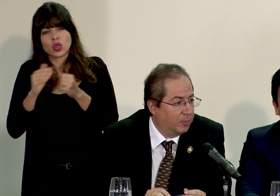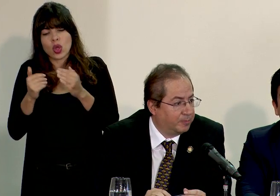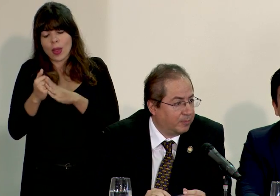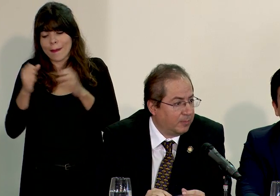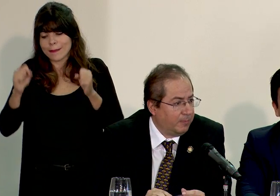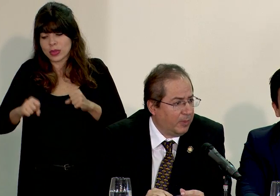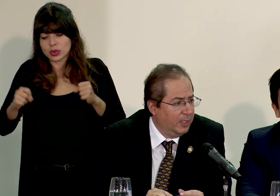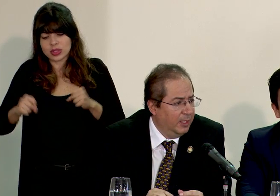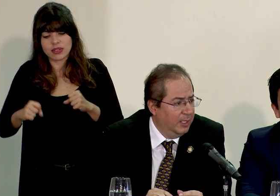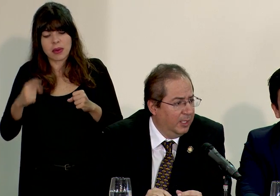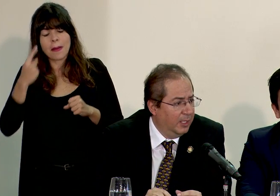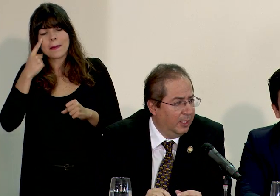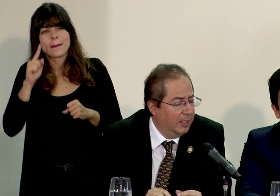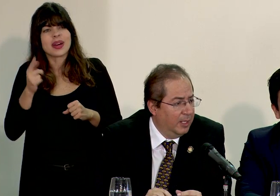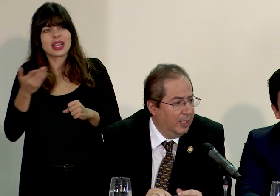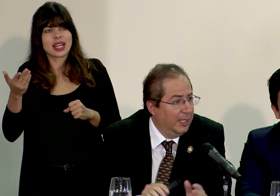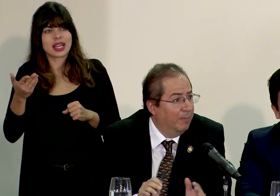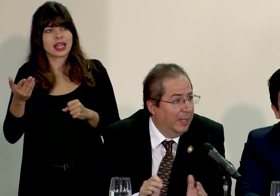por